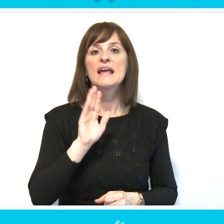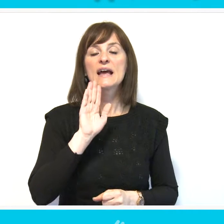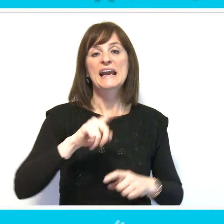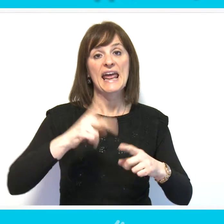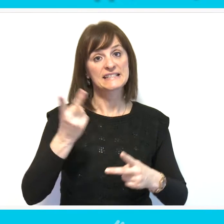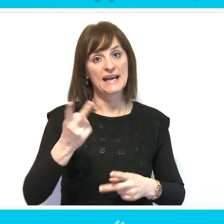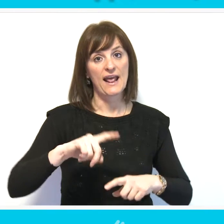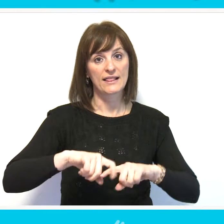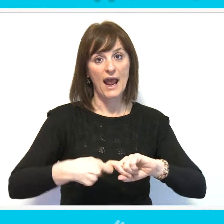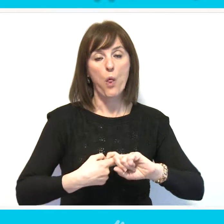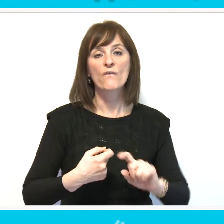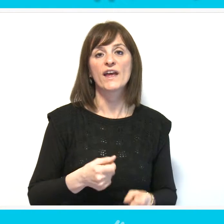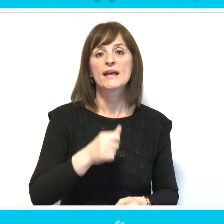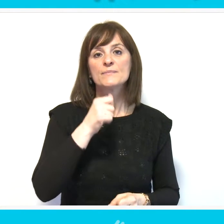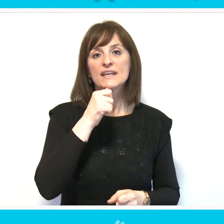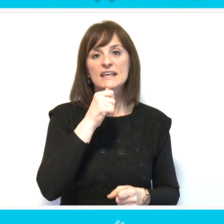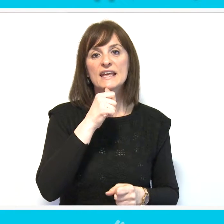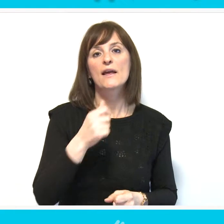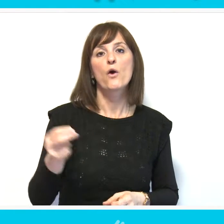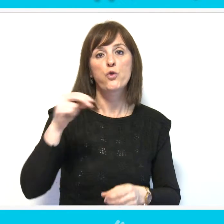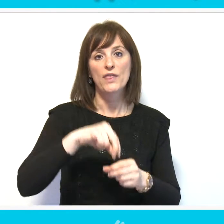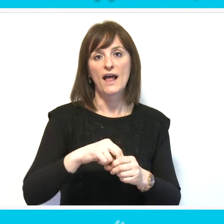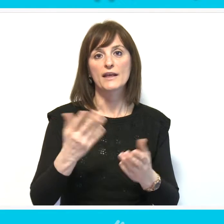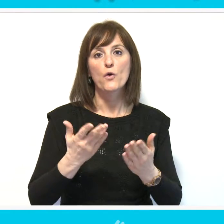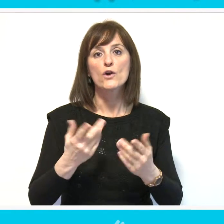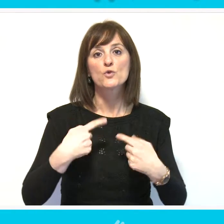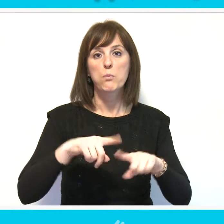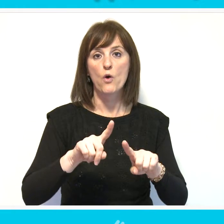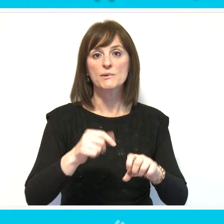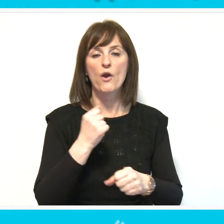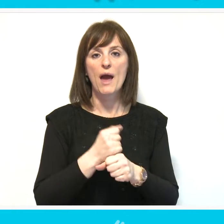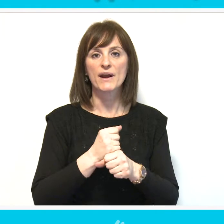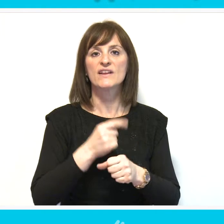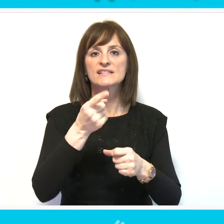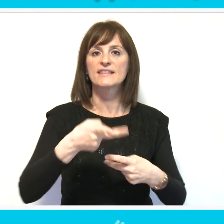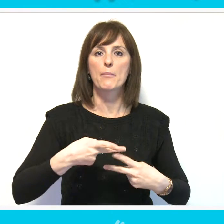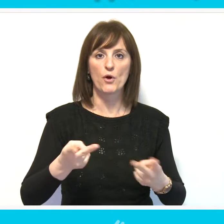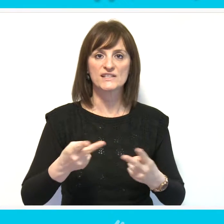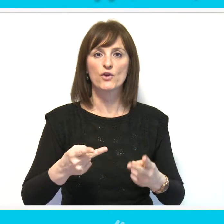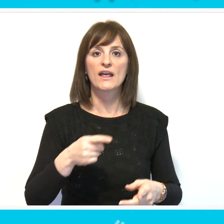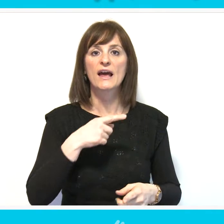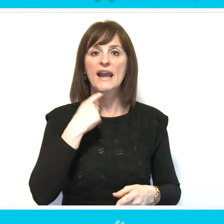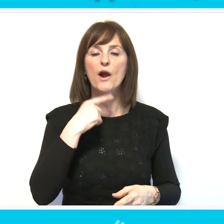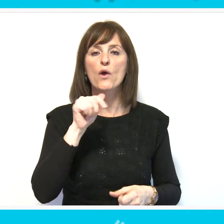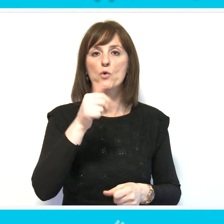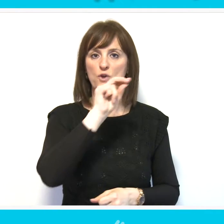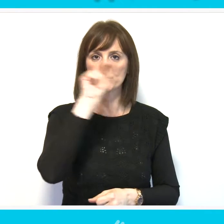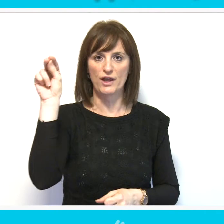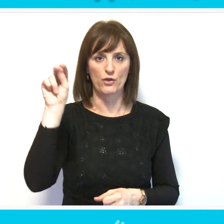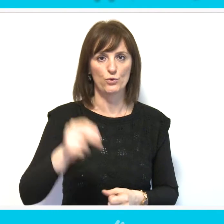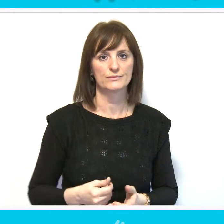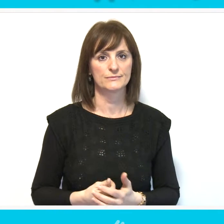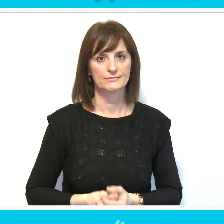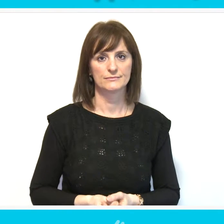rezervne delove, komponente i dodatke koji su posebno napravljeni za te proizvode, ističe se u